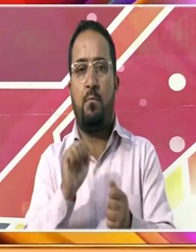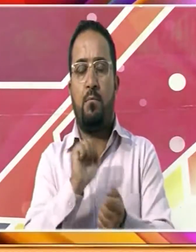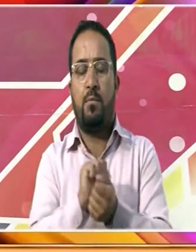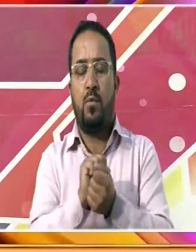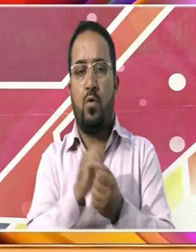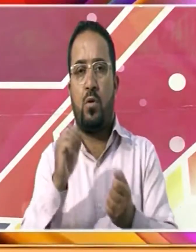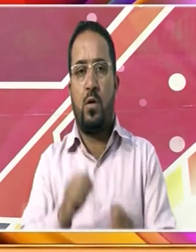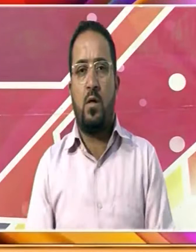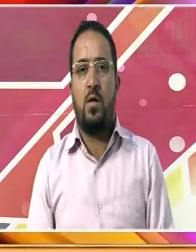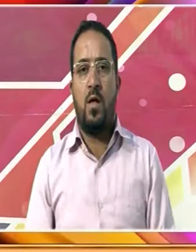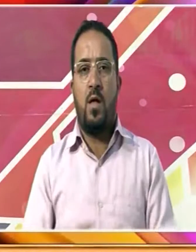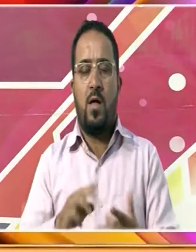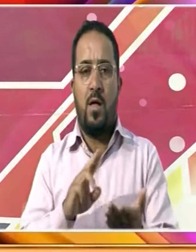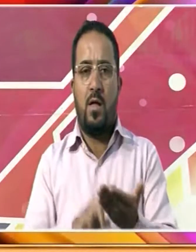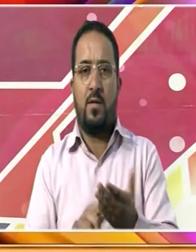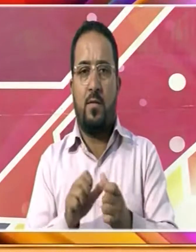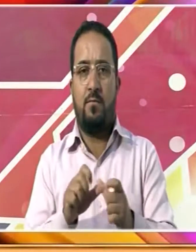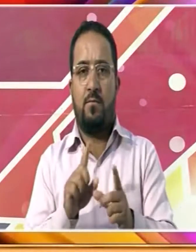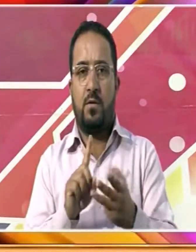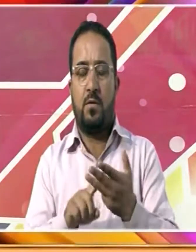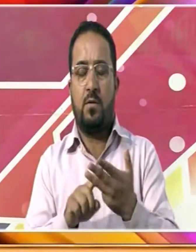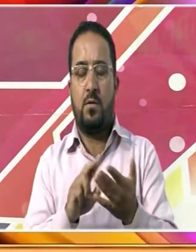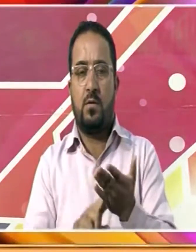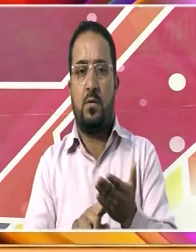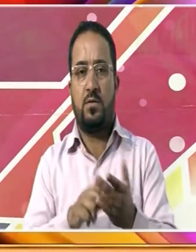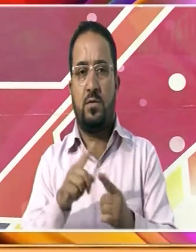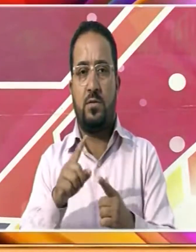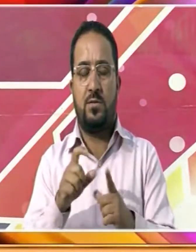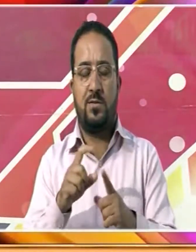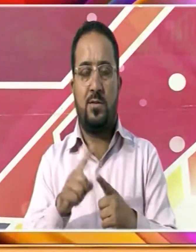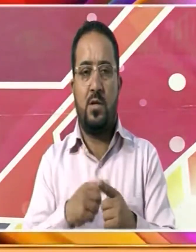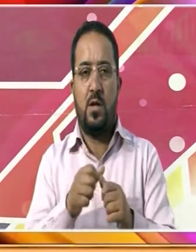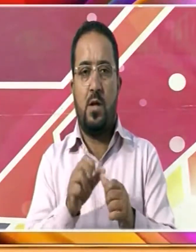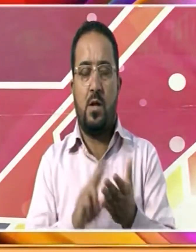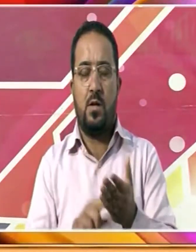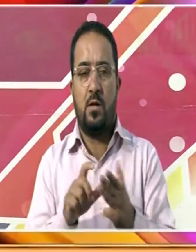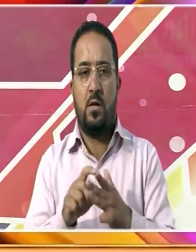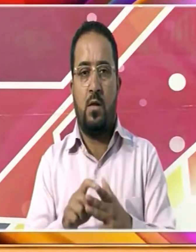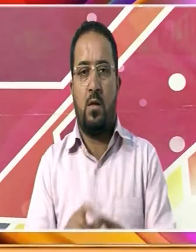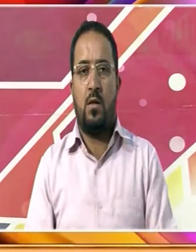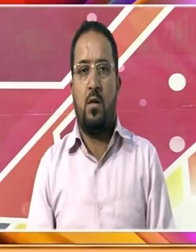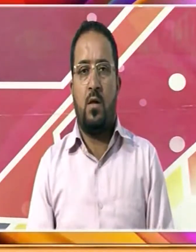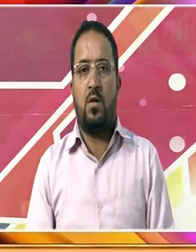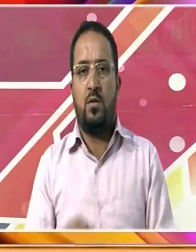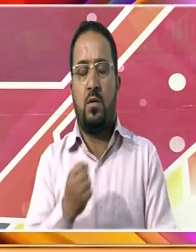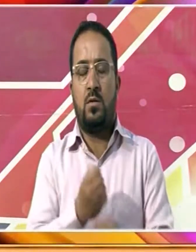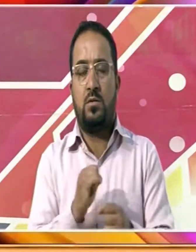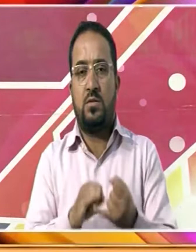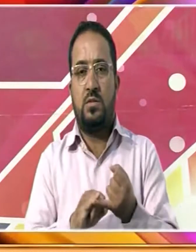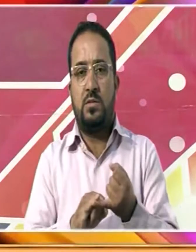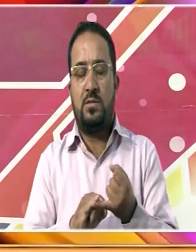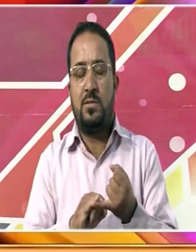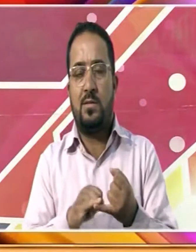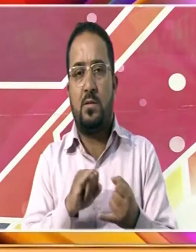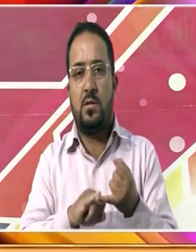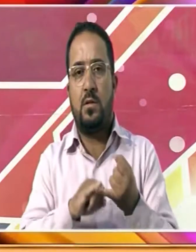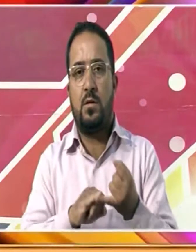نوین جندل کو پارٹی سے نکالا ہے پارٹی کے مرکزی تعدیبی کمیٹی کے ممبر سیکریٹری